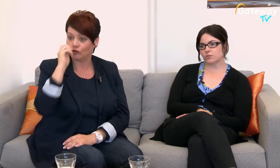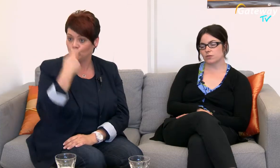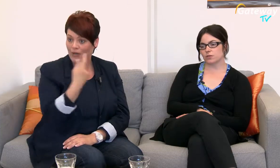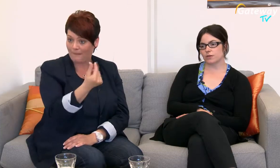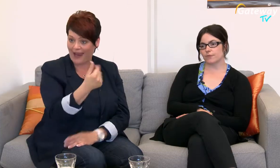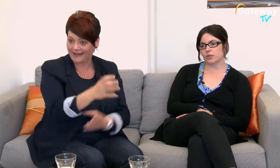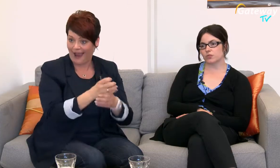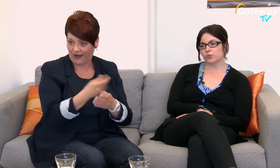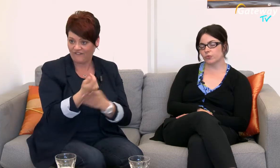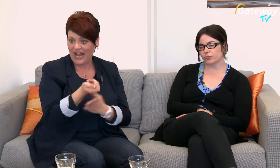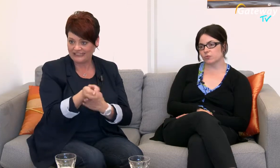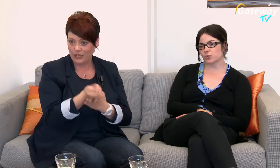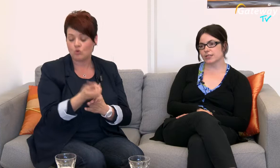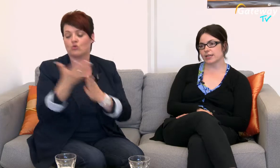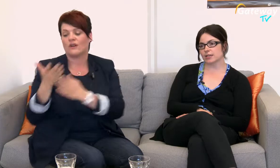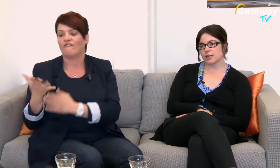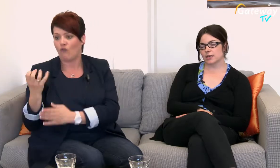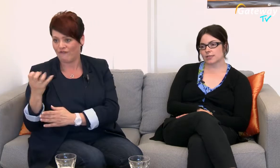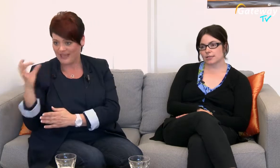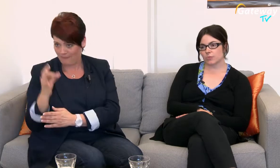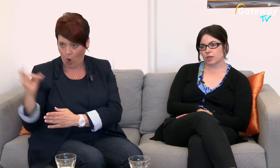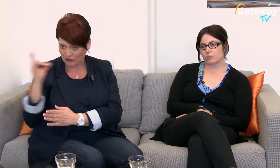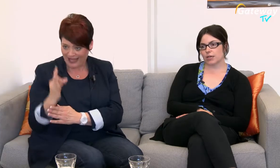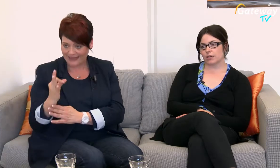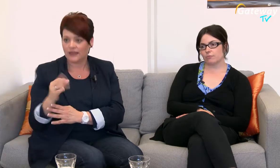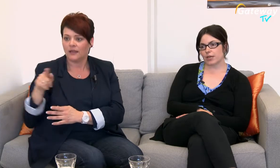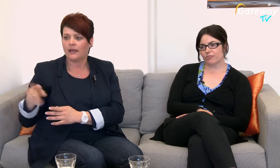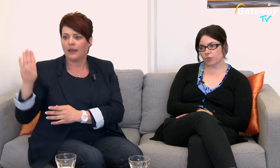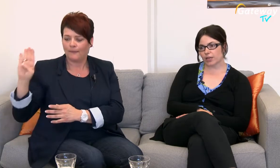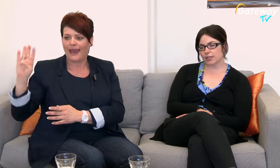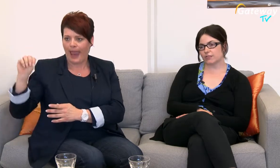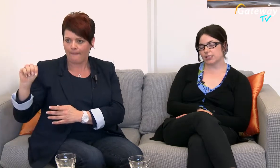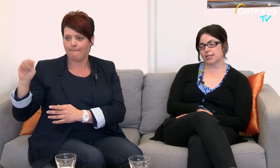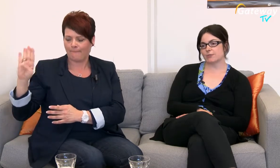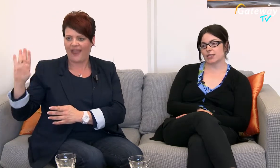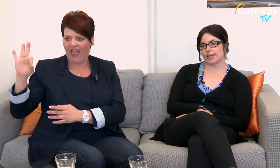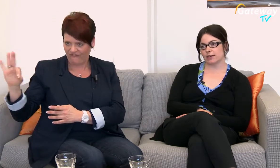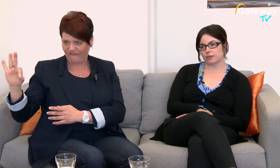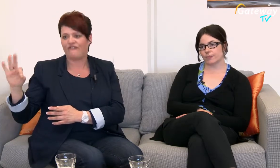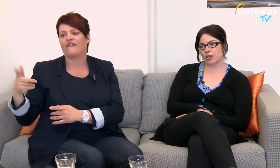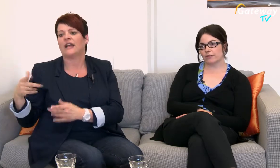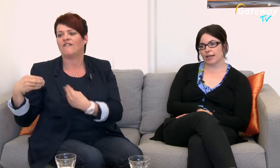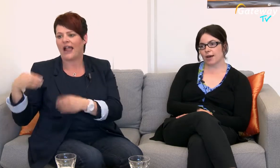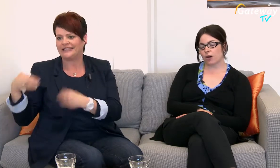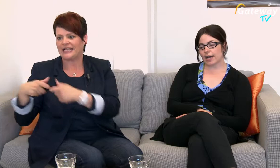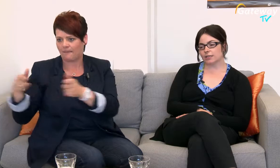Und zu 50% aus dem BMBF-Projekt Qualitätspakt Lehre Weil auch ein